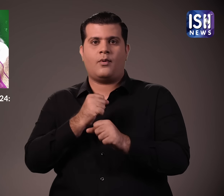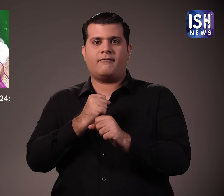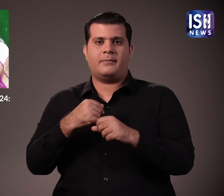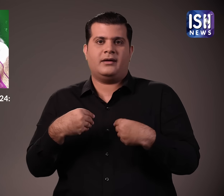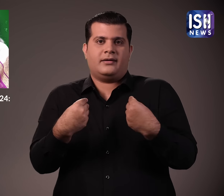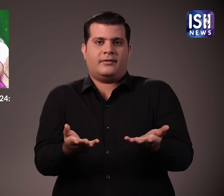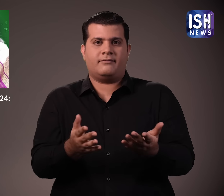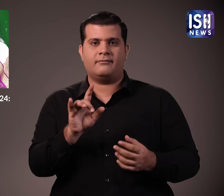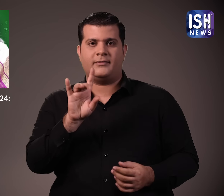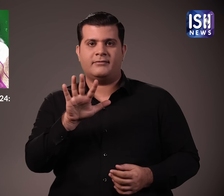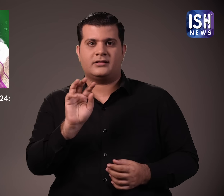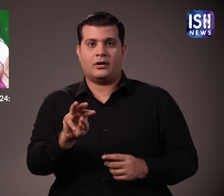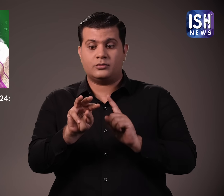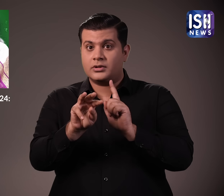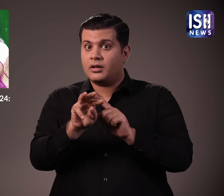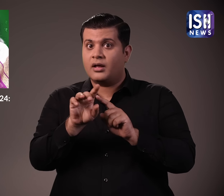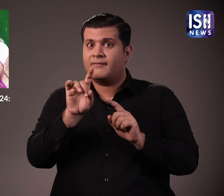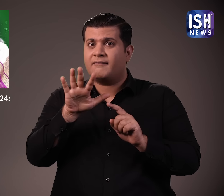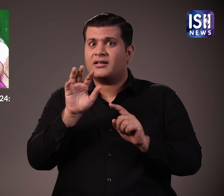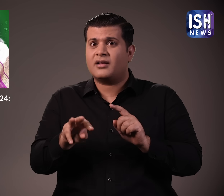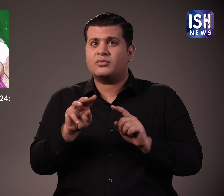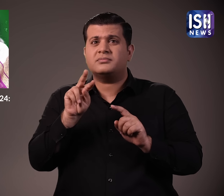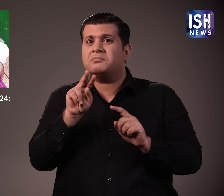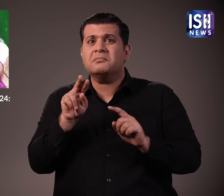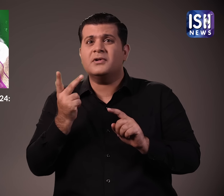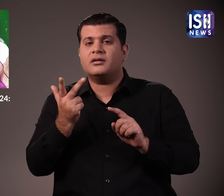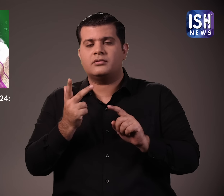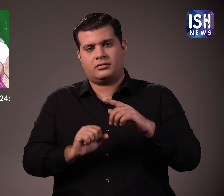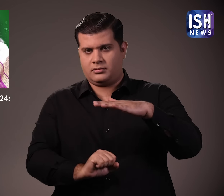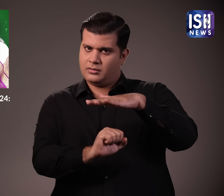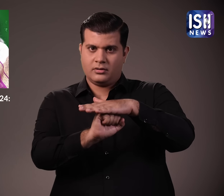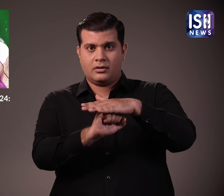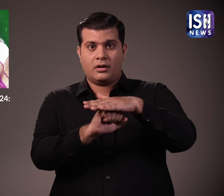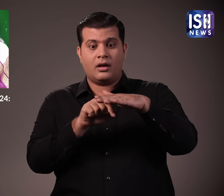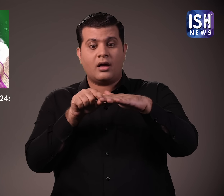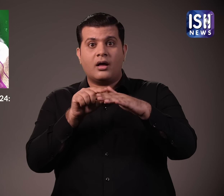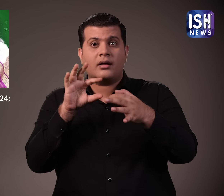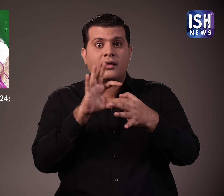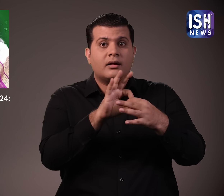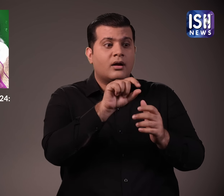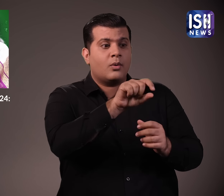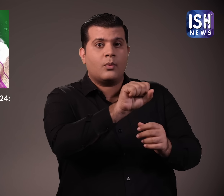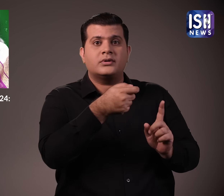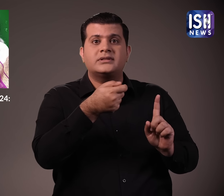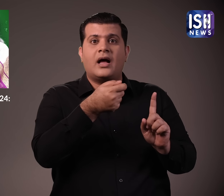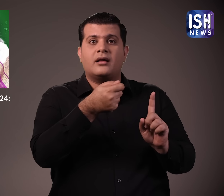अब सभी पहली बार काम करने वाले करमचारियों को केंदर सरकार एक महीने का और 15,000 तक का वेतन देगी